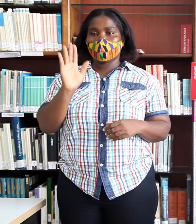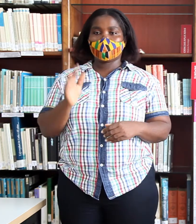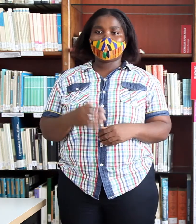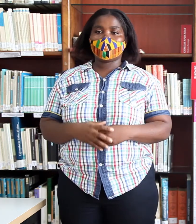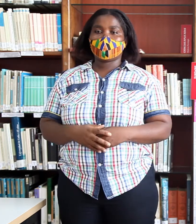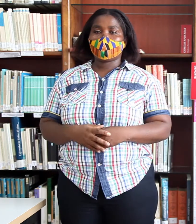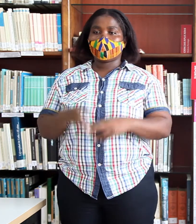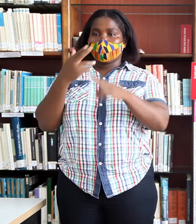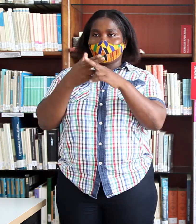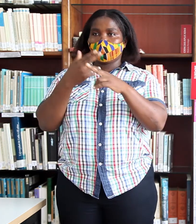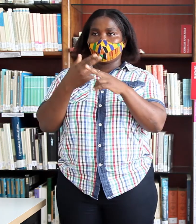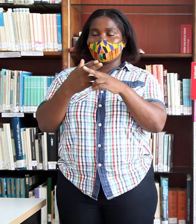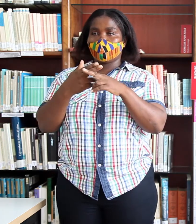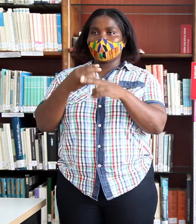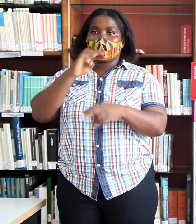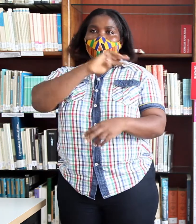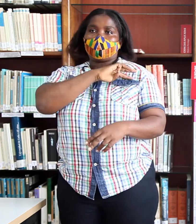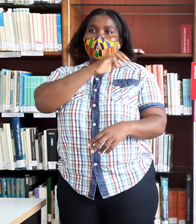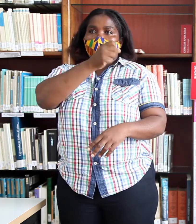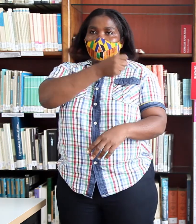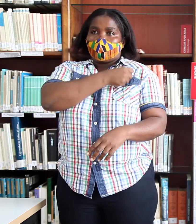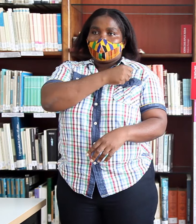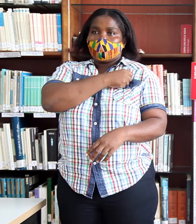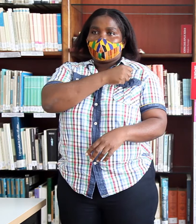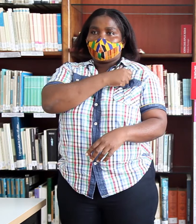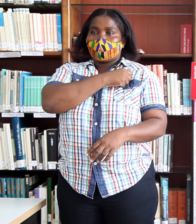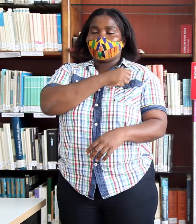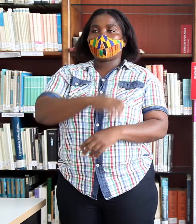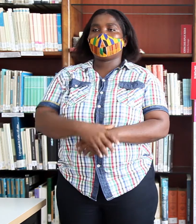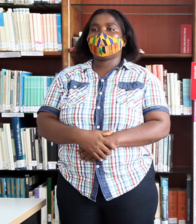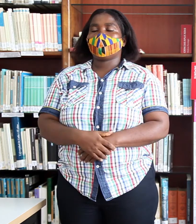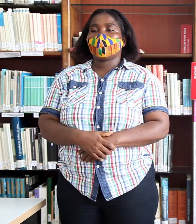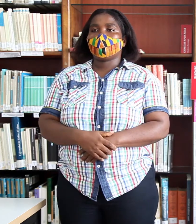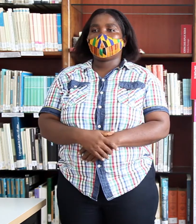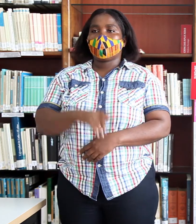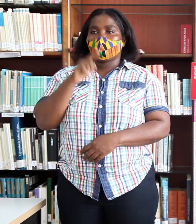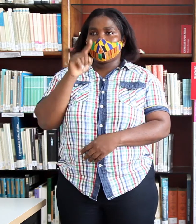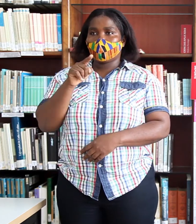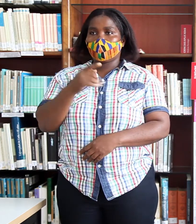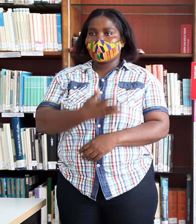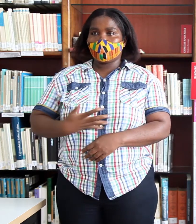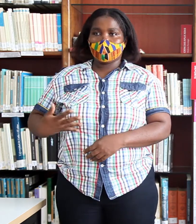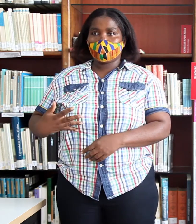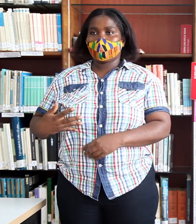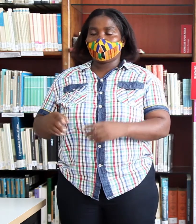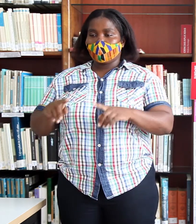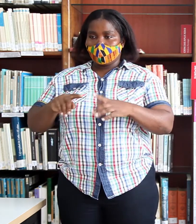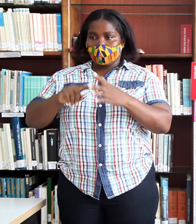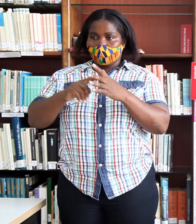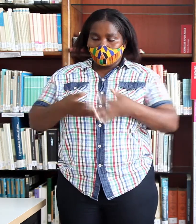ella se llama María Zoe Ángel Ecomo. Ella es una mujer que nace